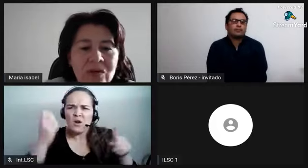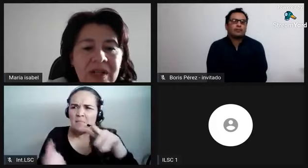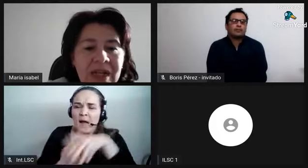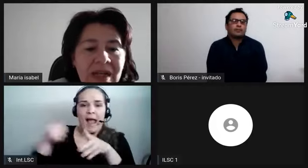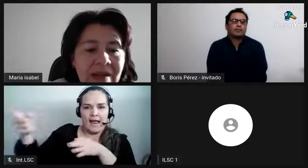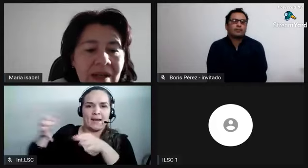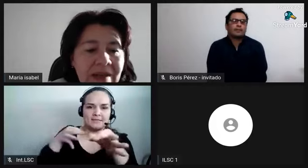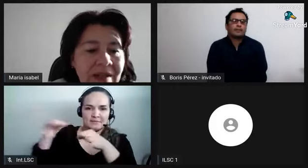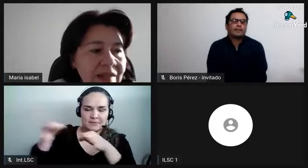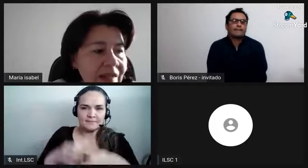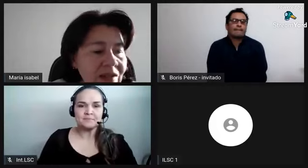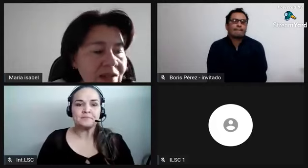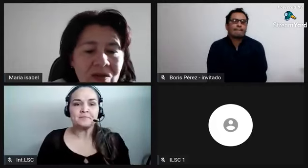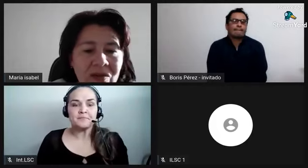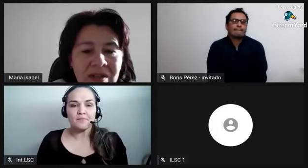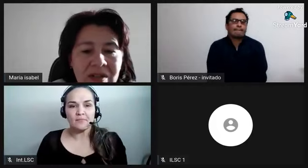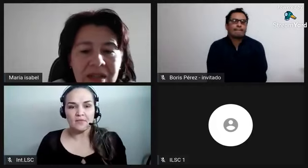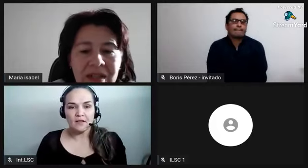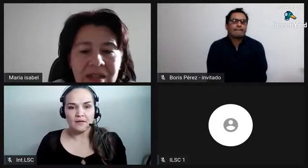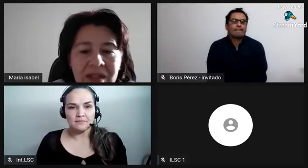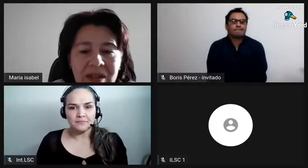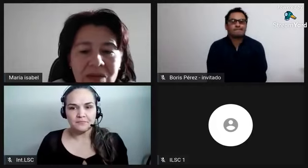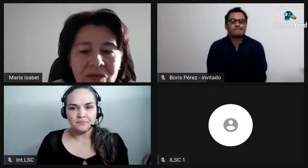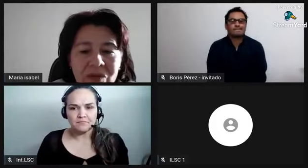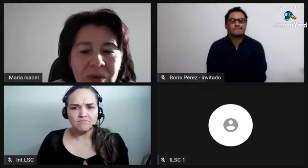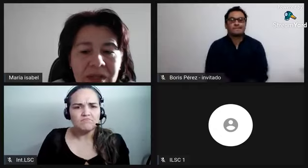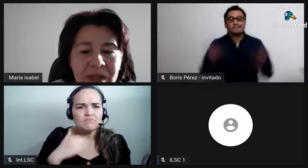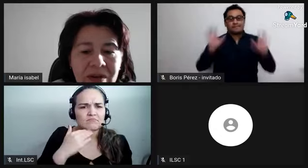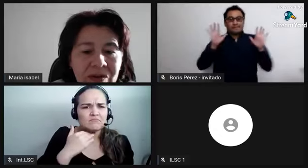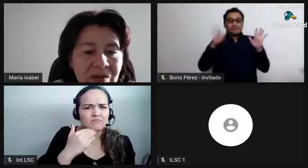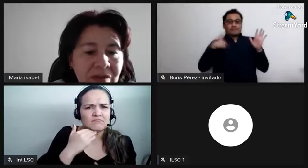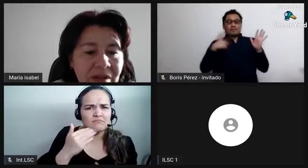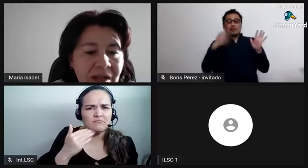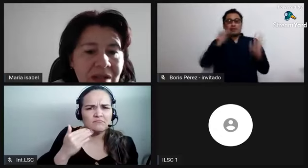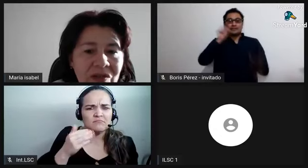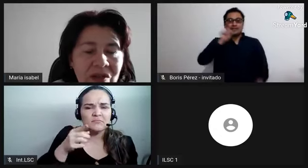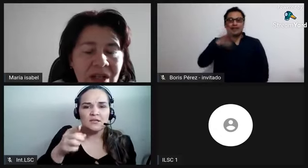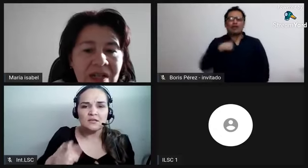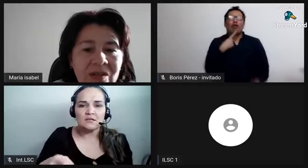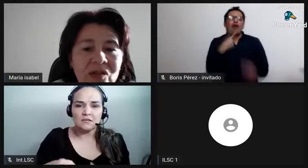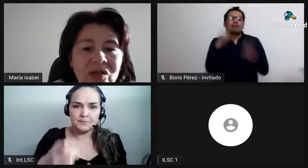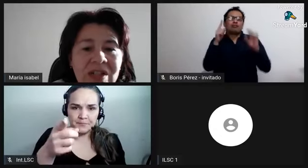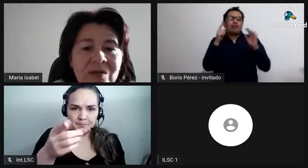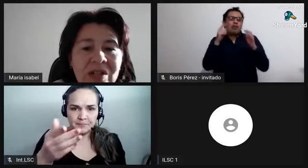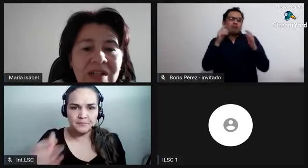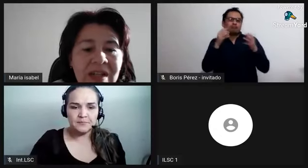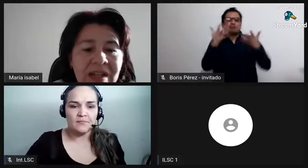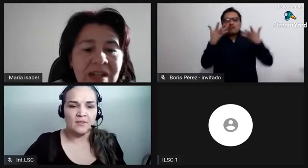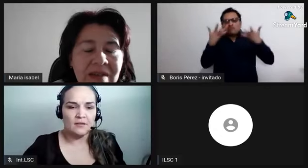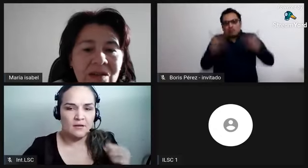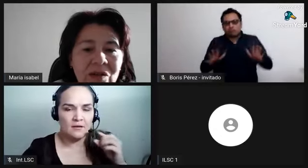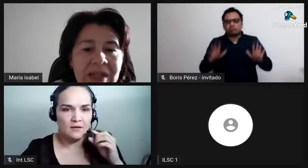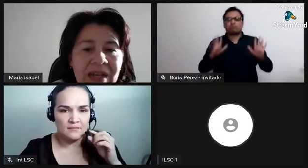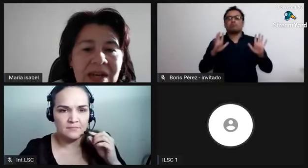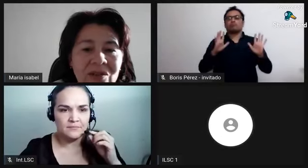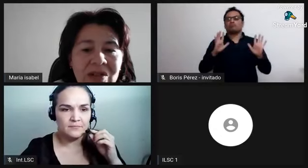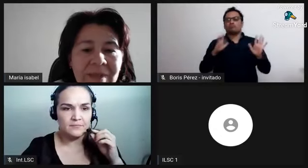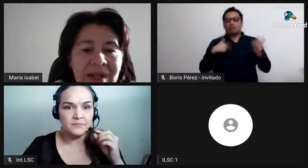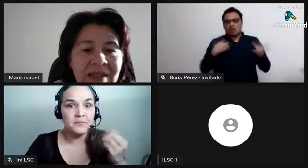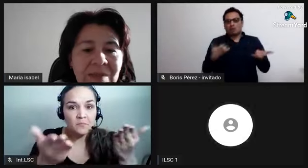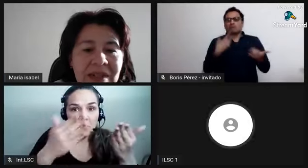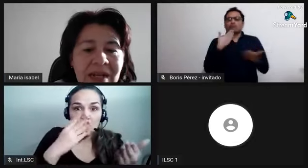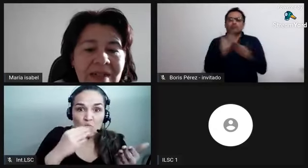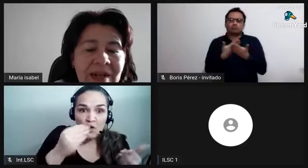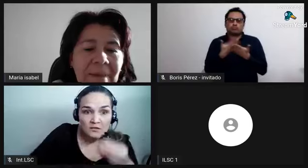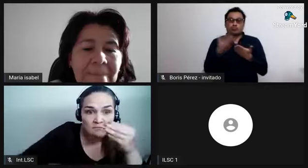veo que Andrés entró, no sé si Andrés tiene un comentario adicional, o no sé si Boris quiere comentar algo